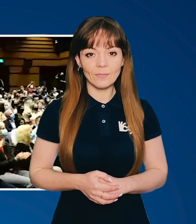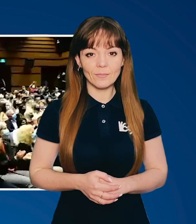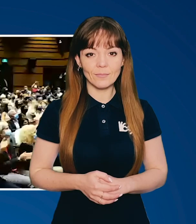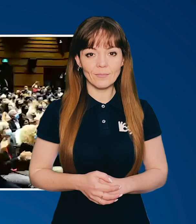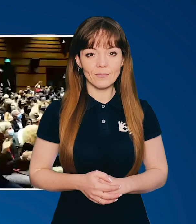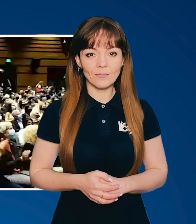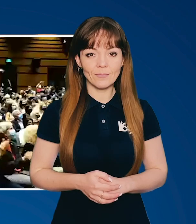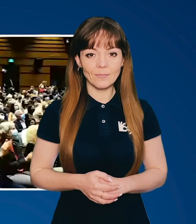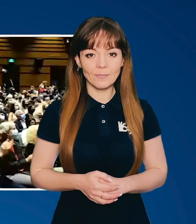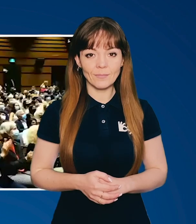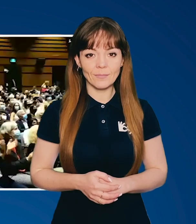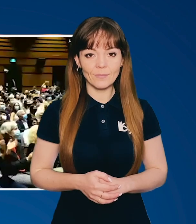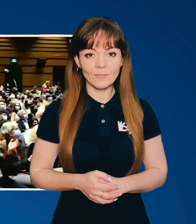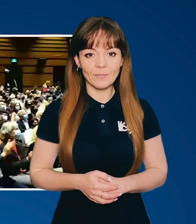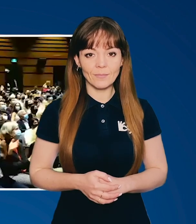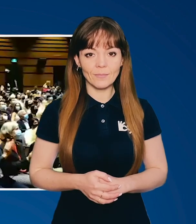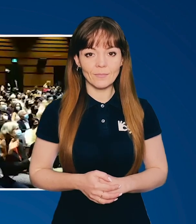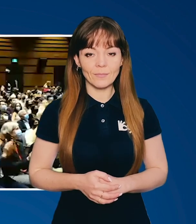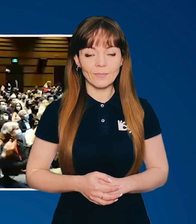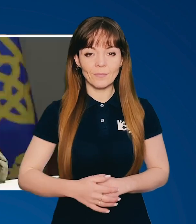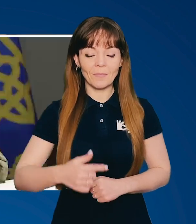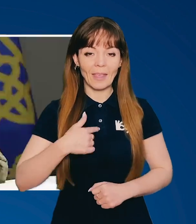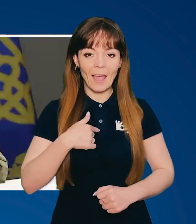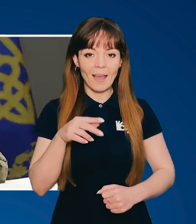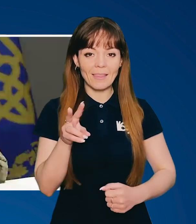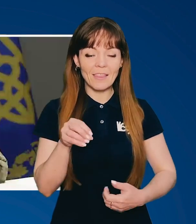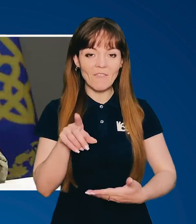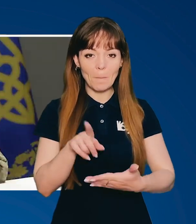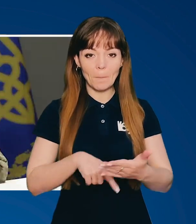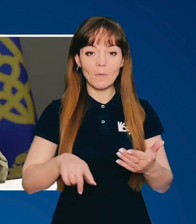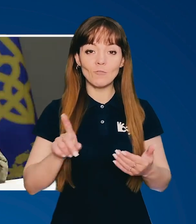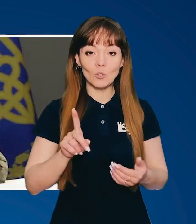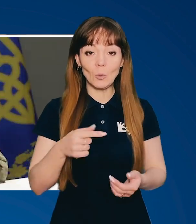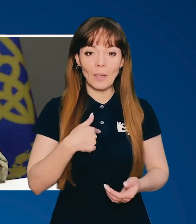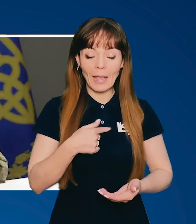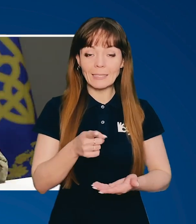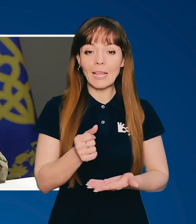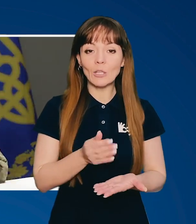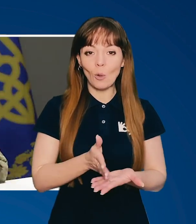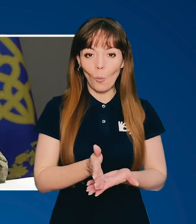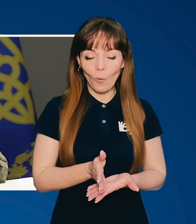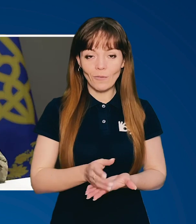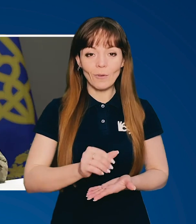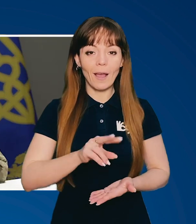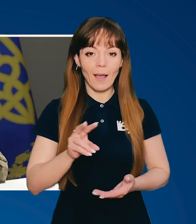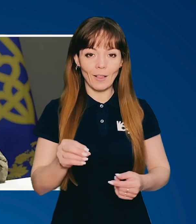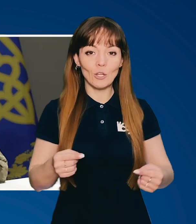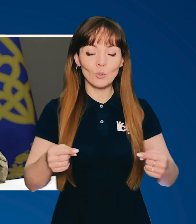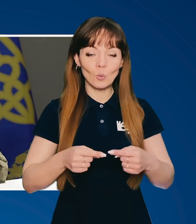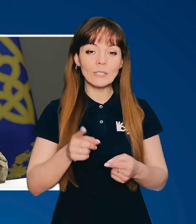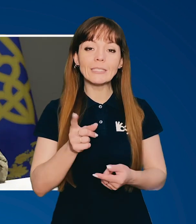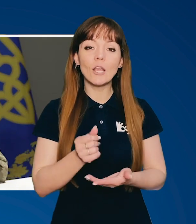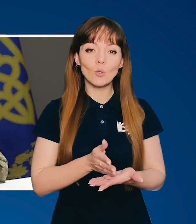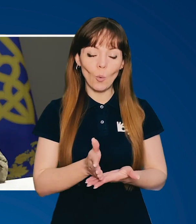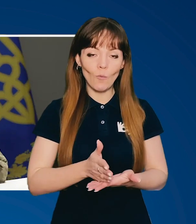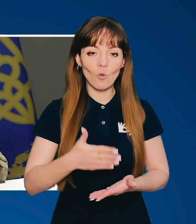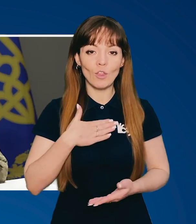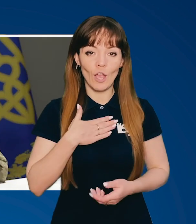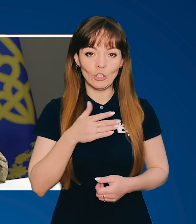Стільки таких слів. Я не впевнений, що я заслуговую, але точно заслуговують наші